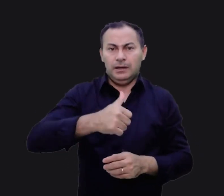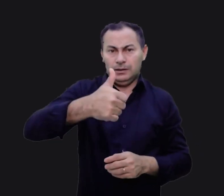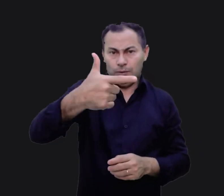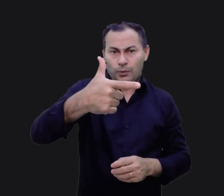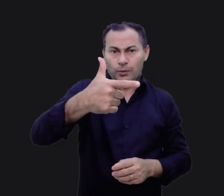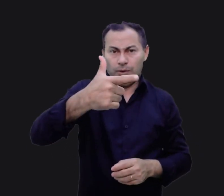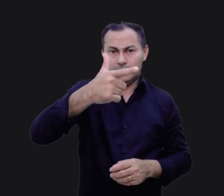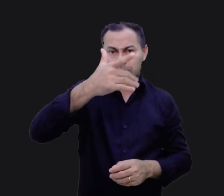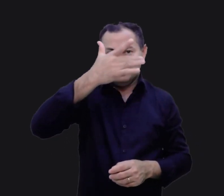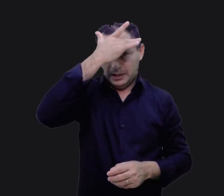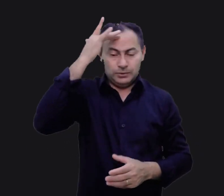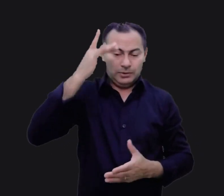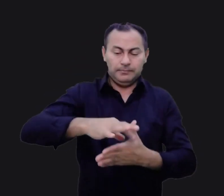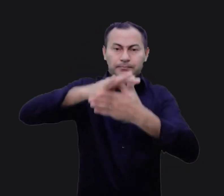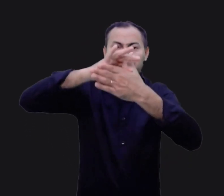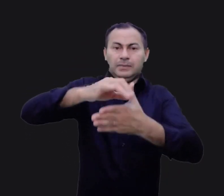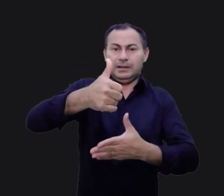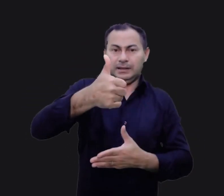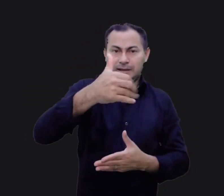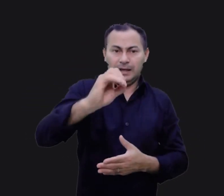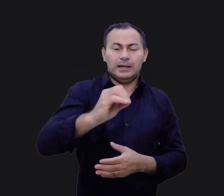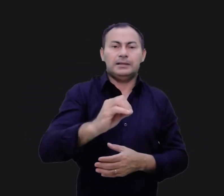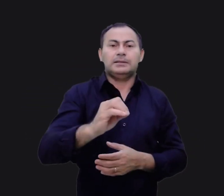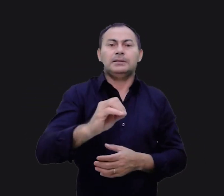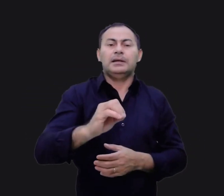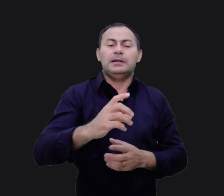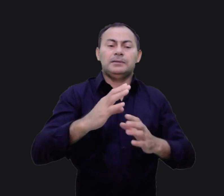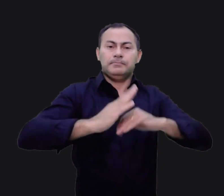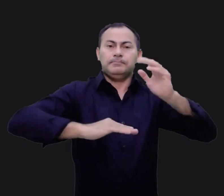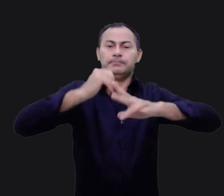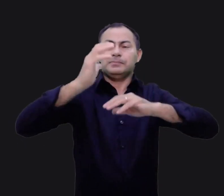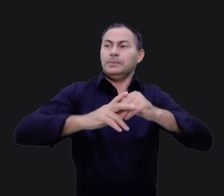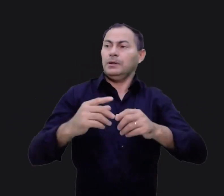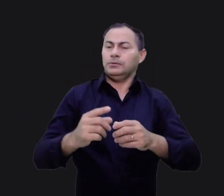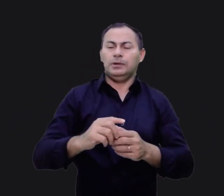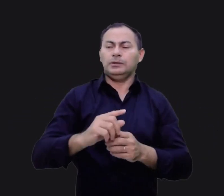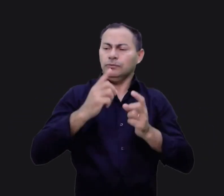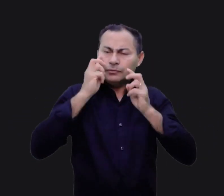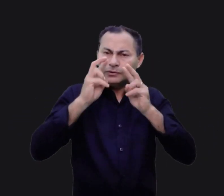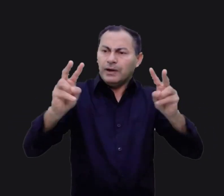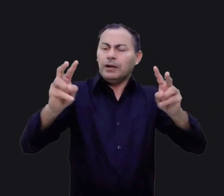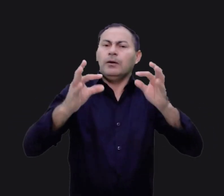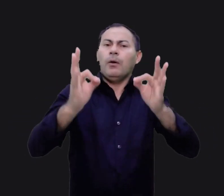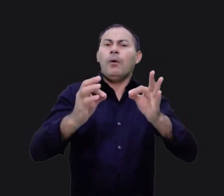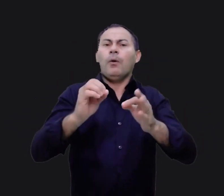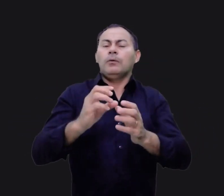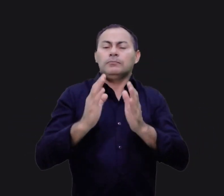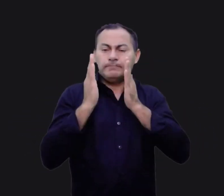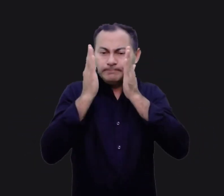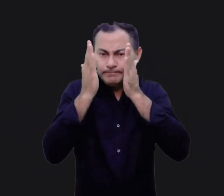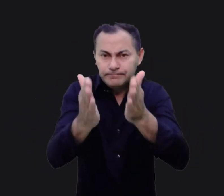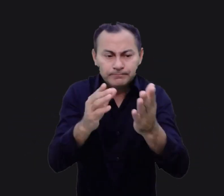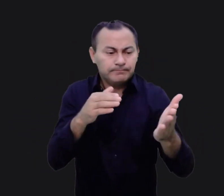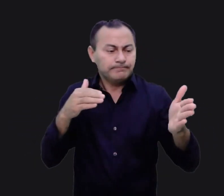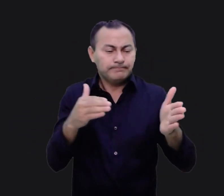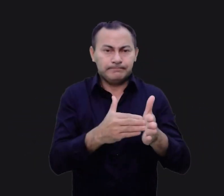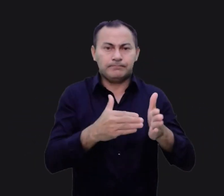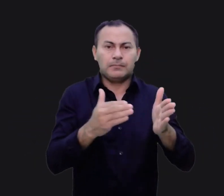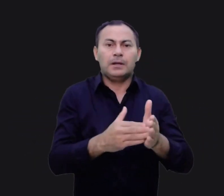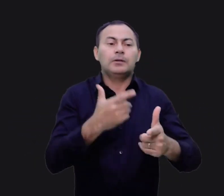tiver doze homens na liderança, dez deles serão especialistas em gigantologia ou em focalizar os obstáculos